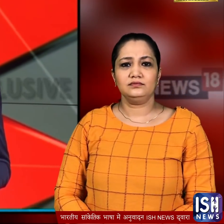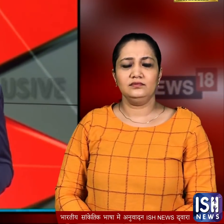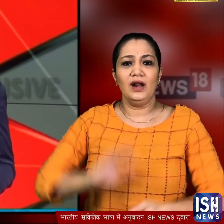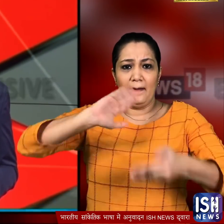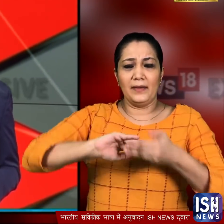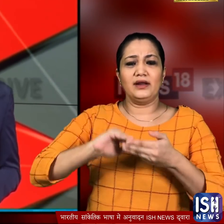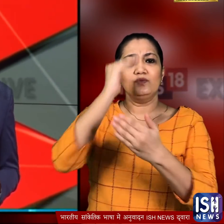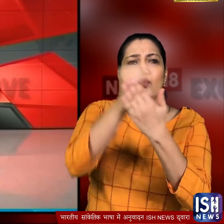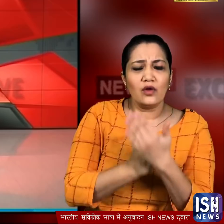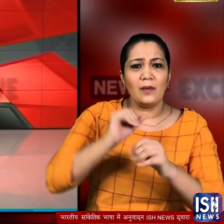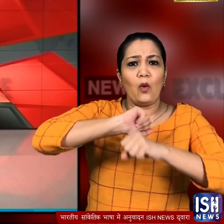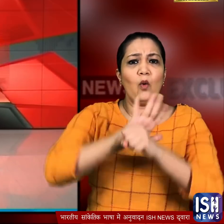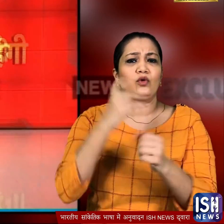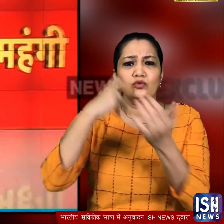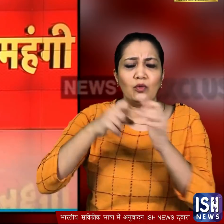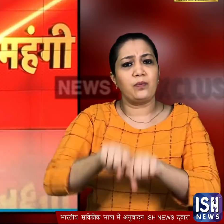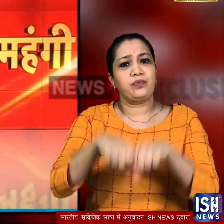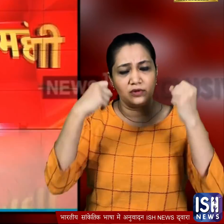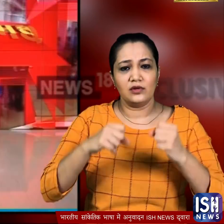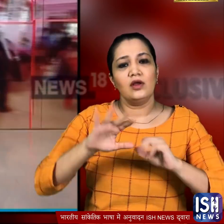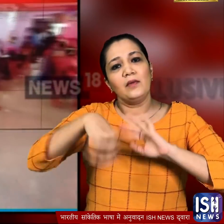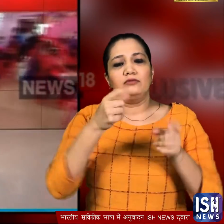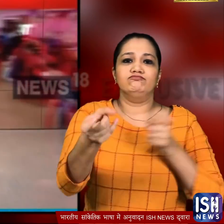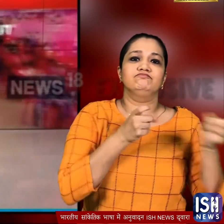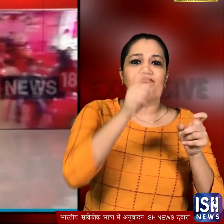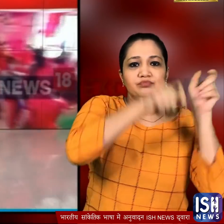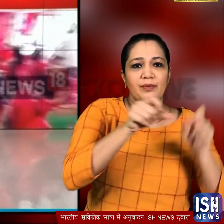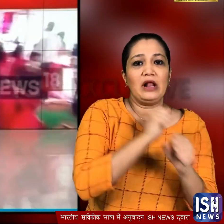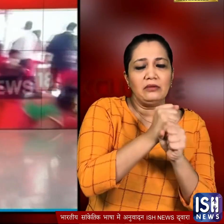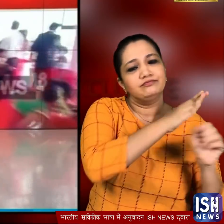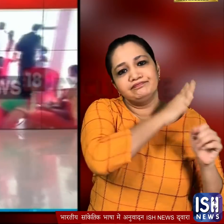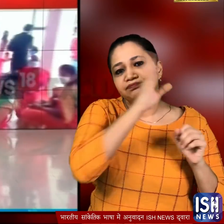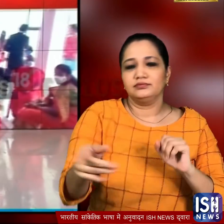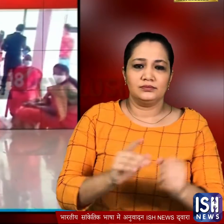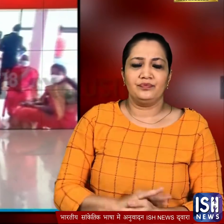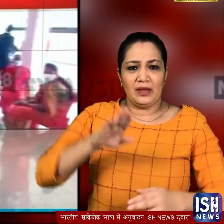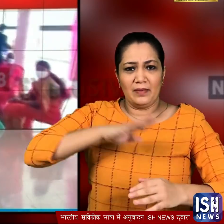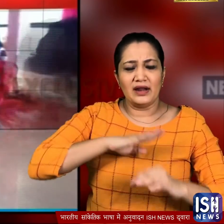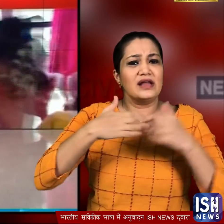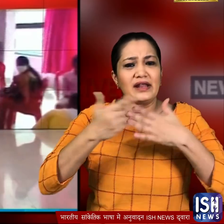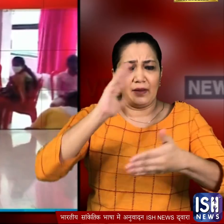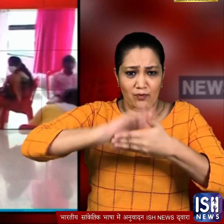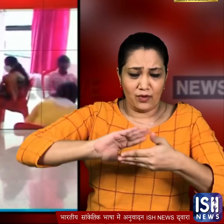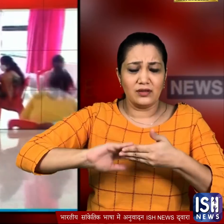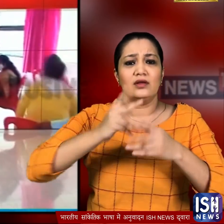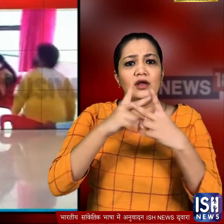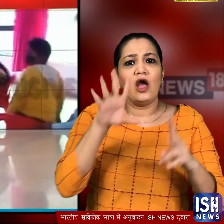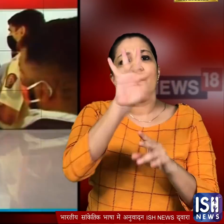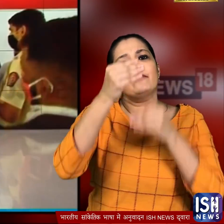शादी समारों में कोरोना नियमों की अंदेखी की गई जिसके बाद प्रशासन ने एक्शन लिया महराश्ट में किसी भी शादी समारों में 50 लोगों के ही